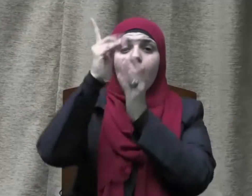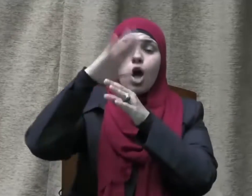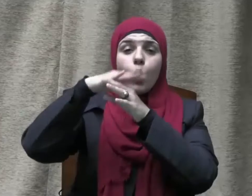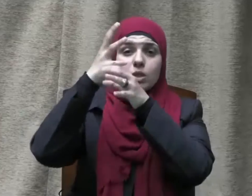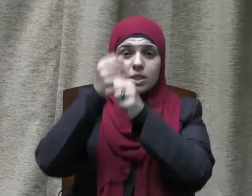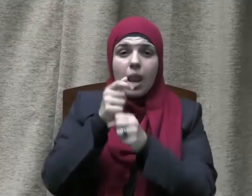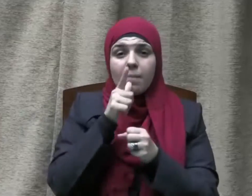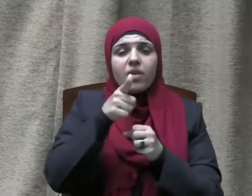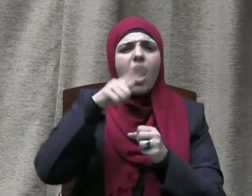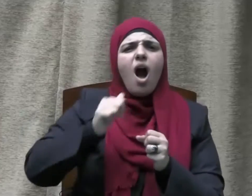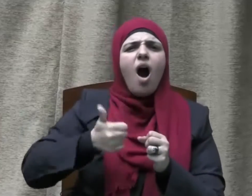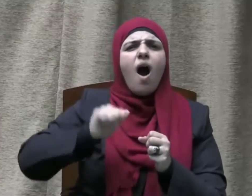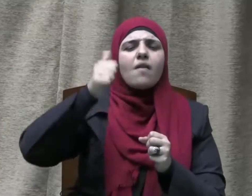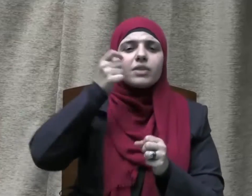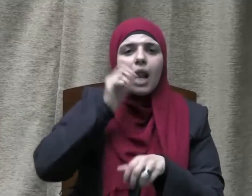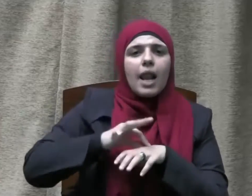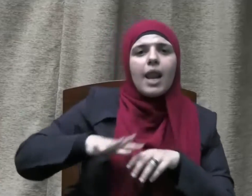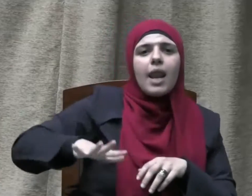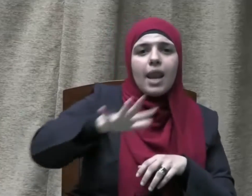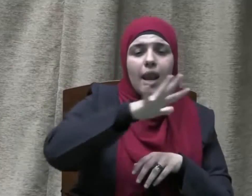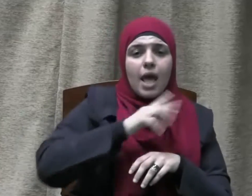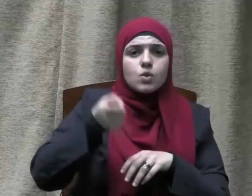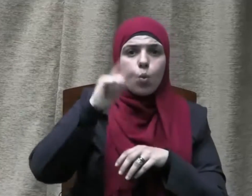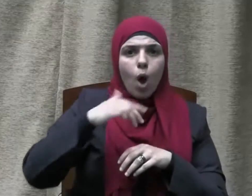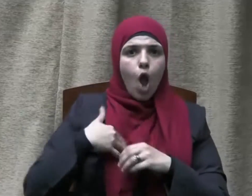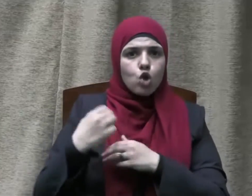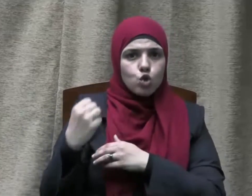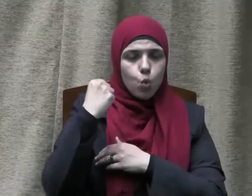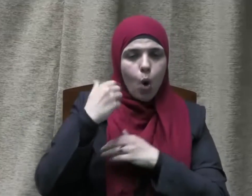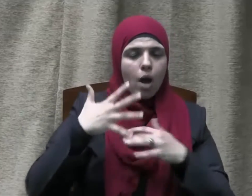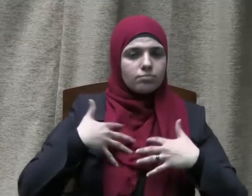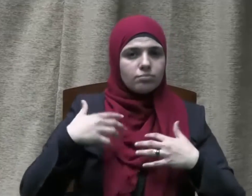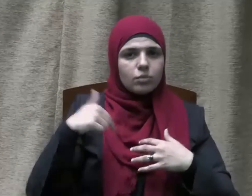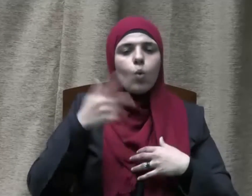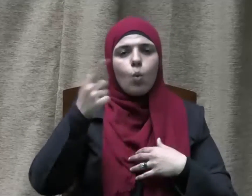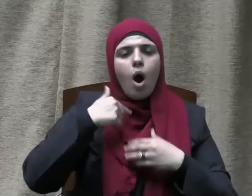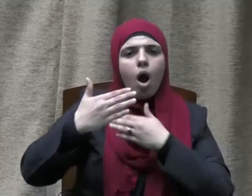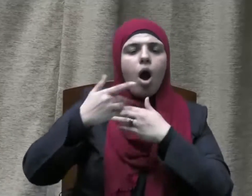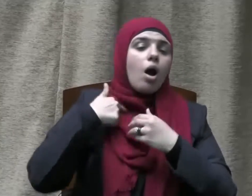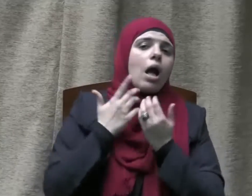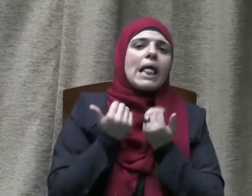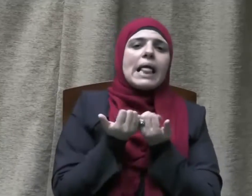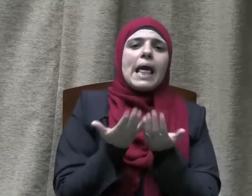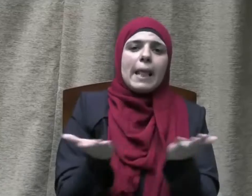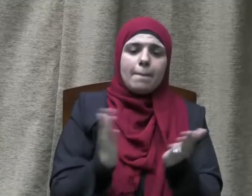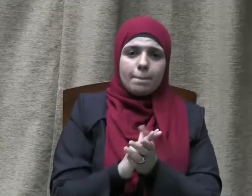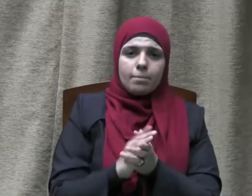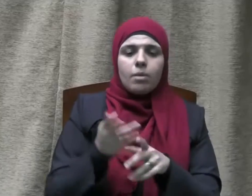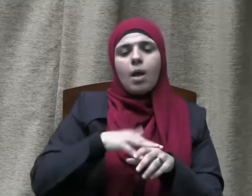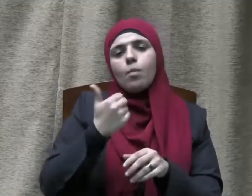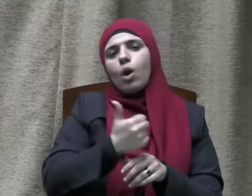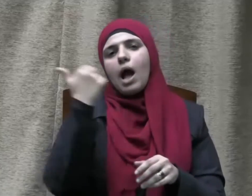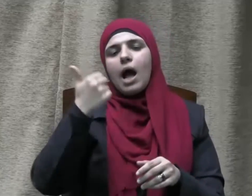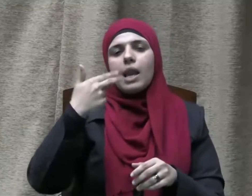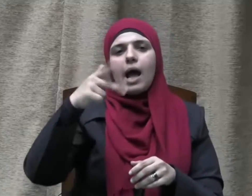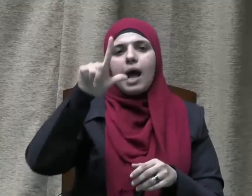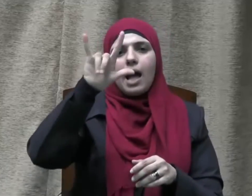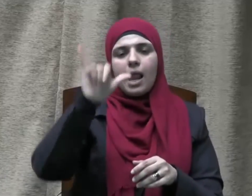أحسن الناس وأشجع الناس وأكرم الناس وعن علي رضي الله عنه